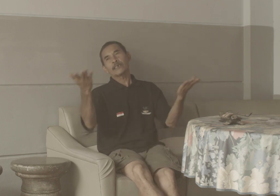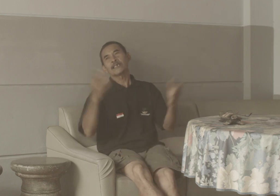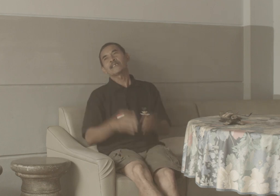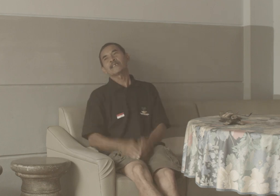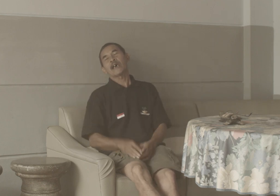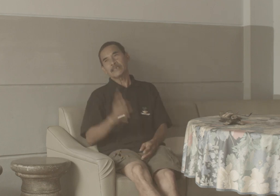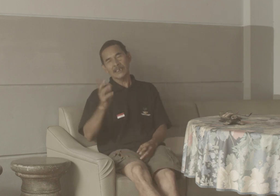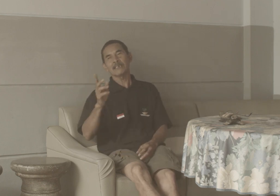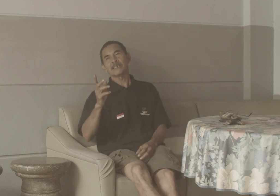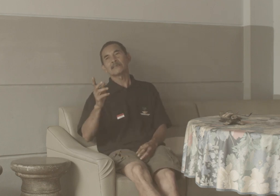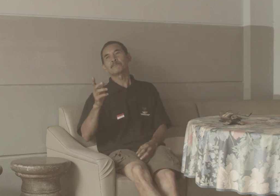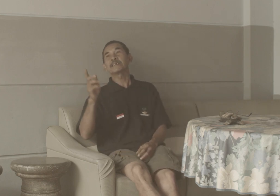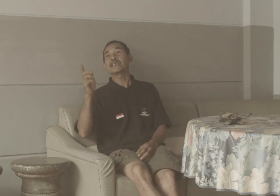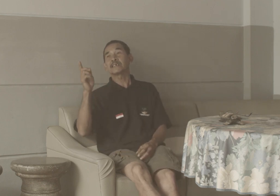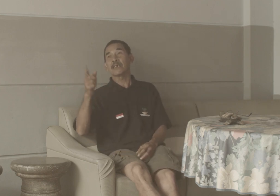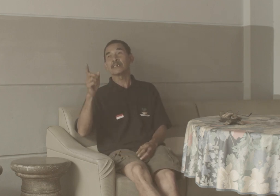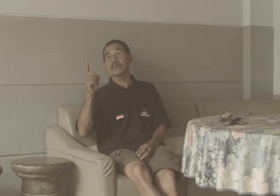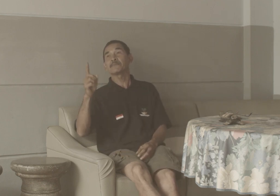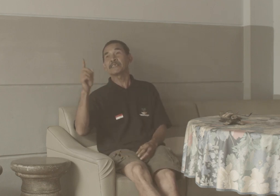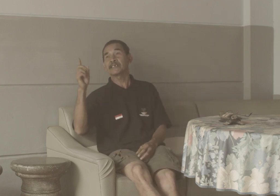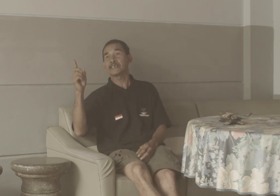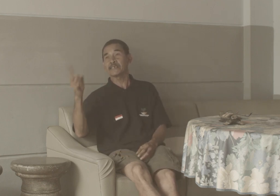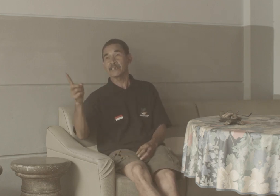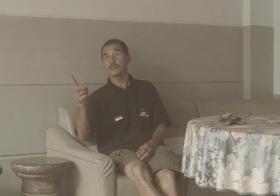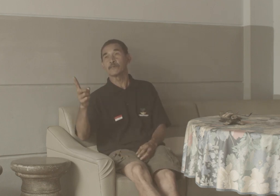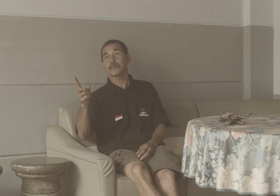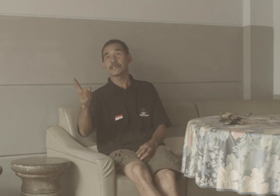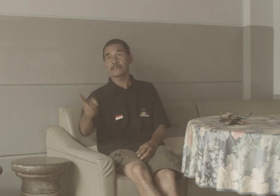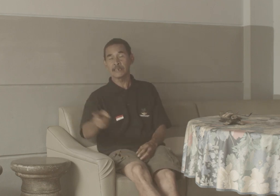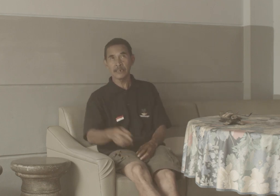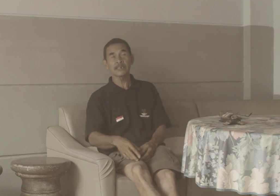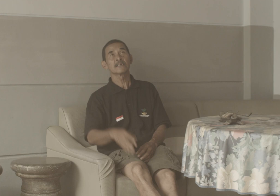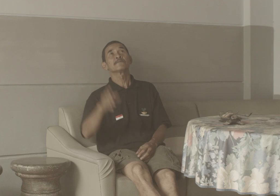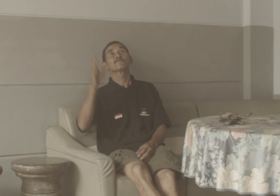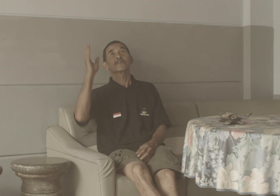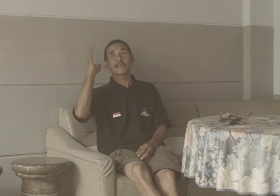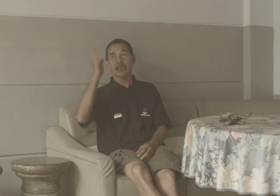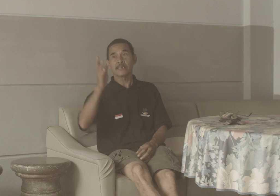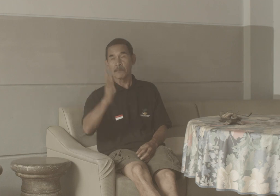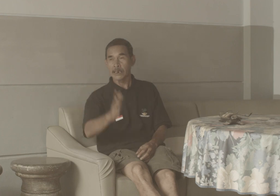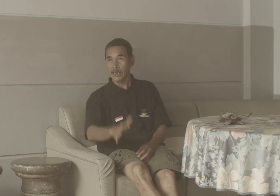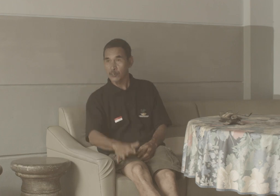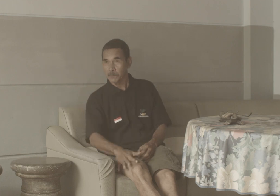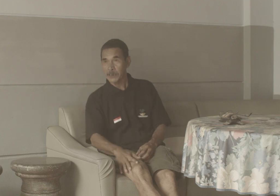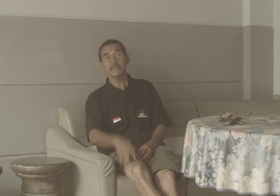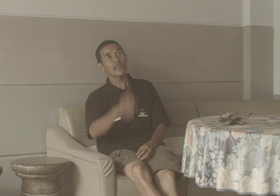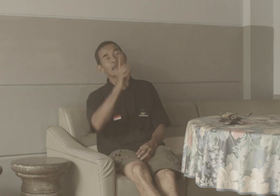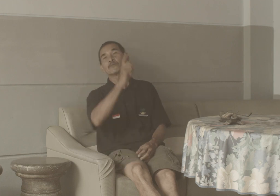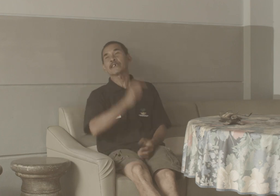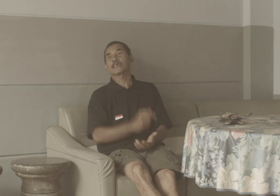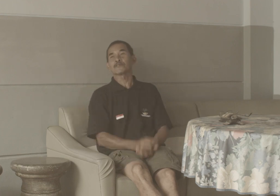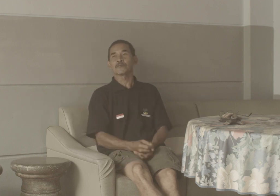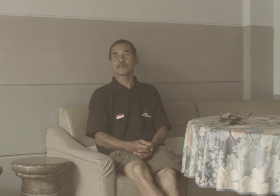Hasil Penelitian Dari Michigan State University Gajah Mada University Sama Udayana University